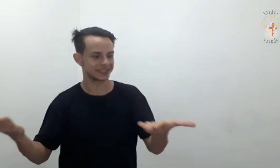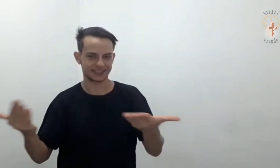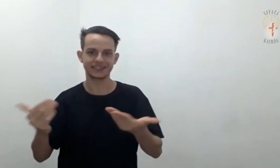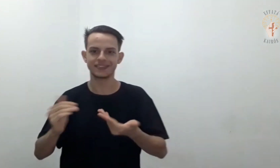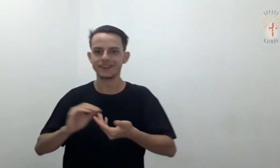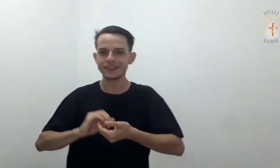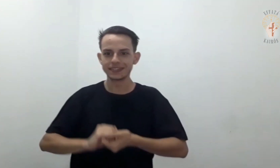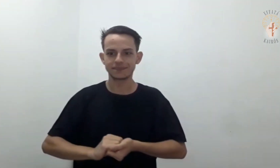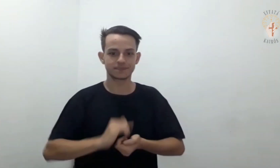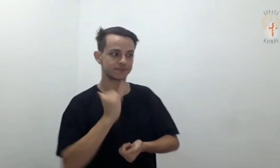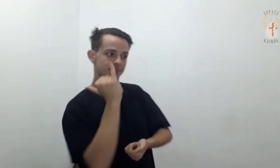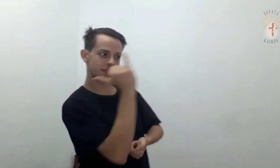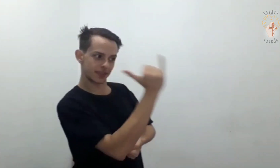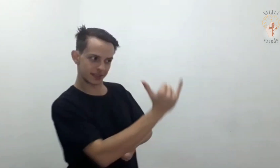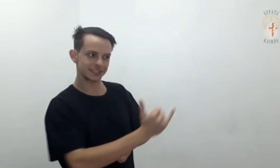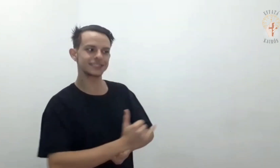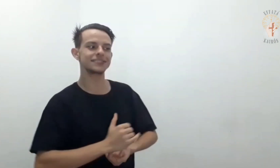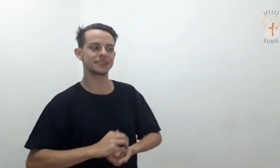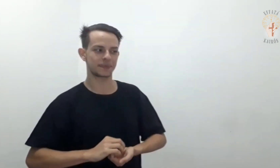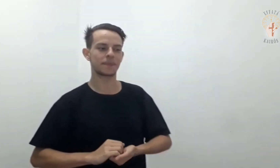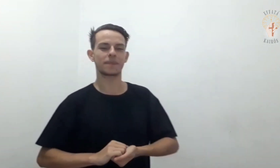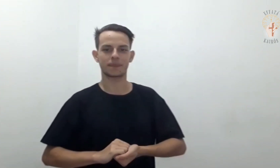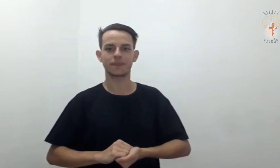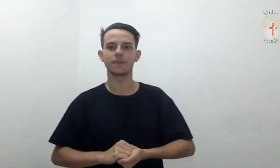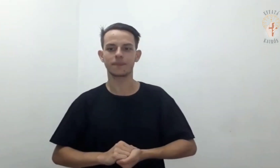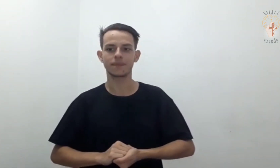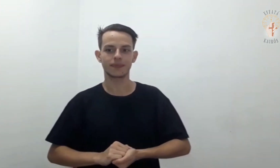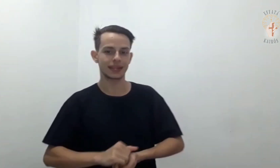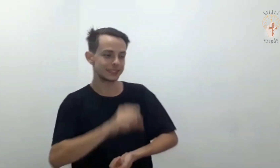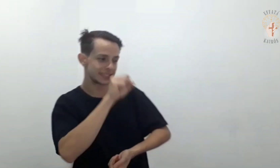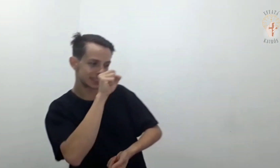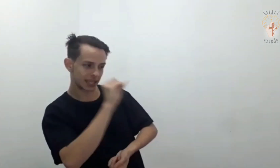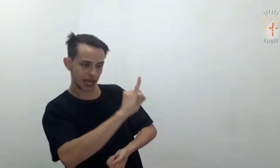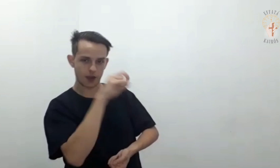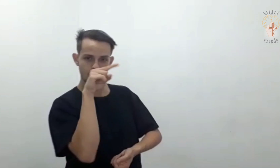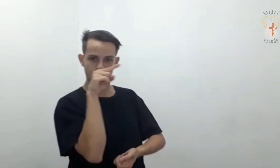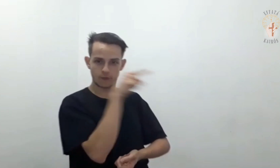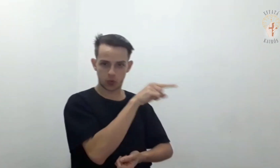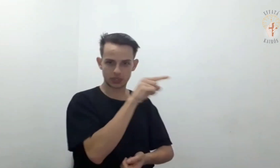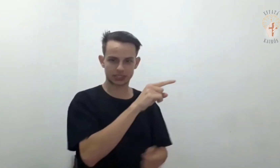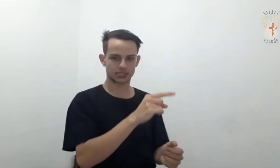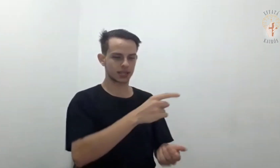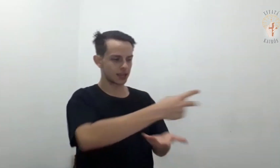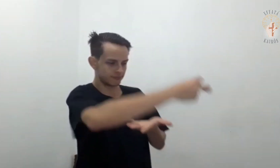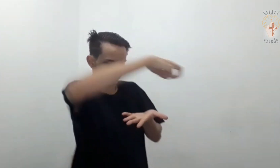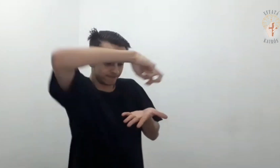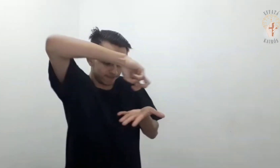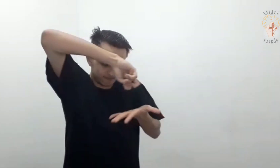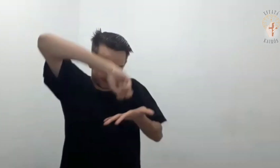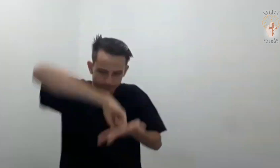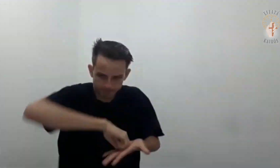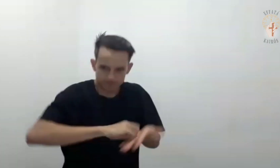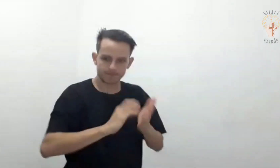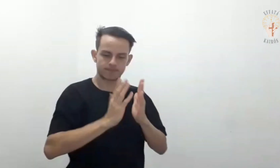Ele disse Eu te darei tudo isso